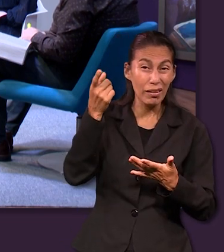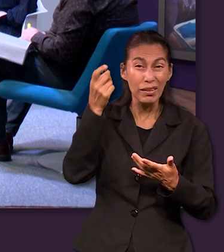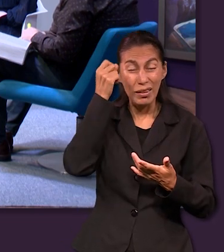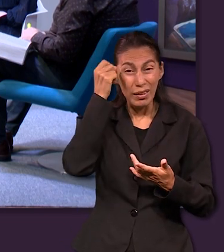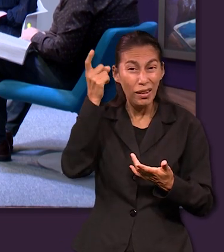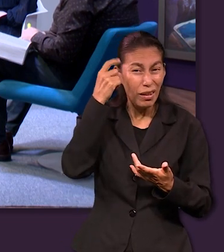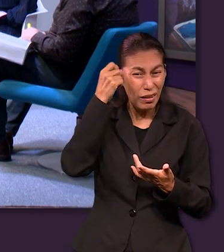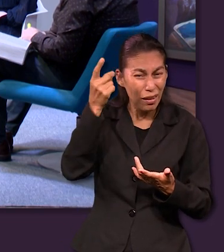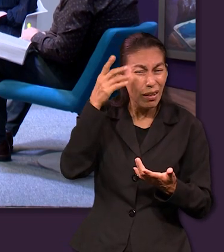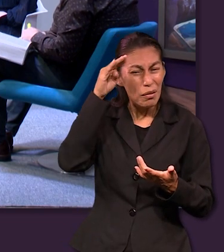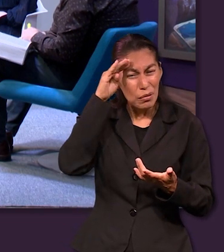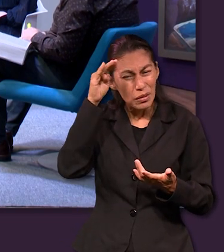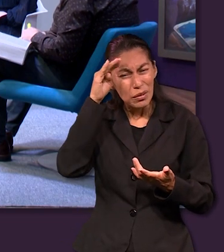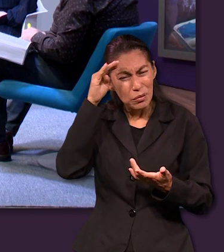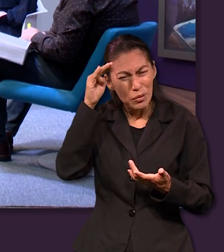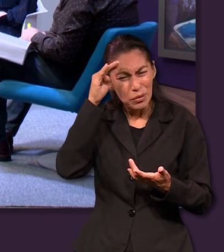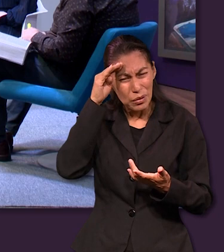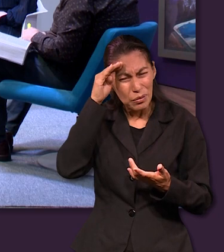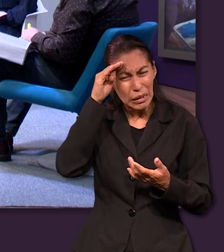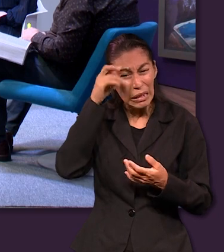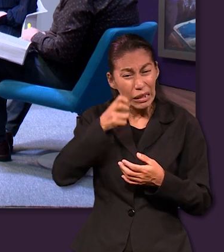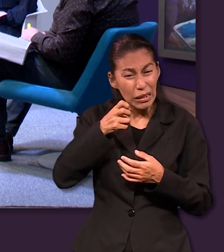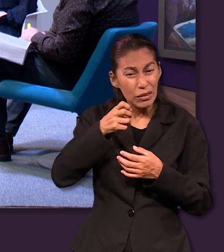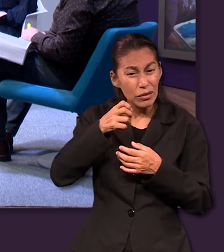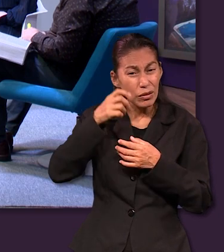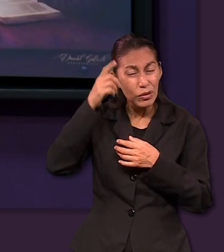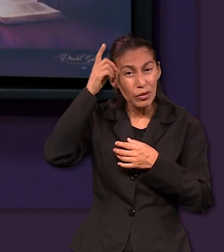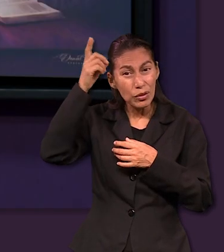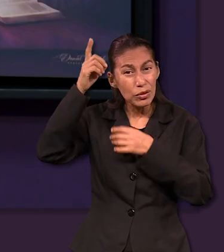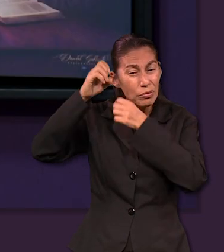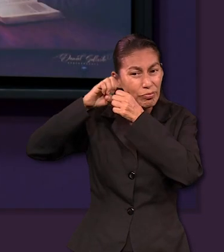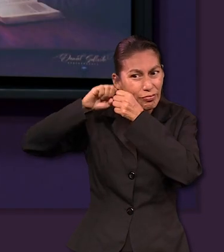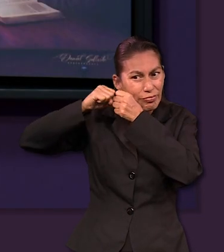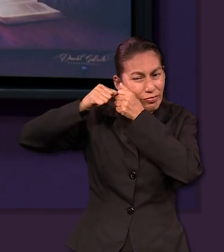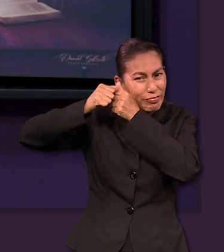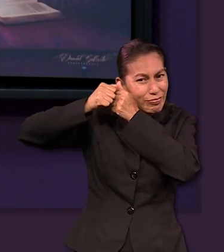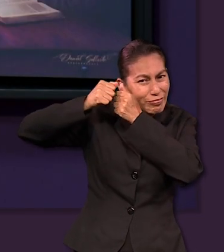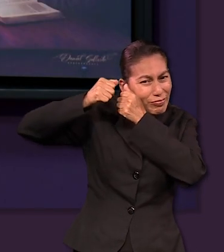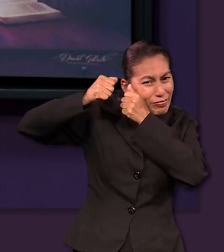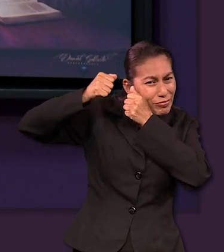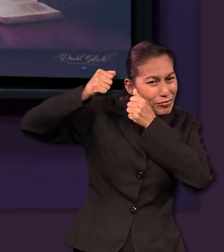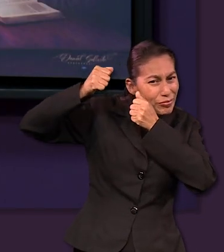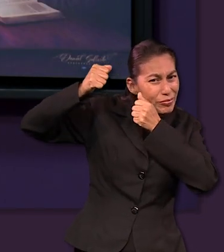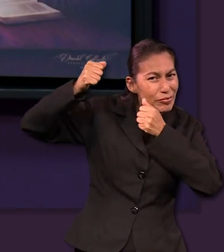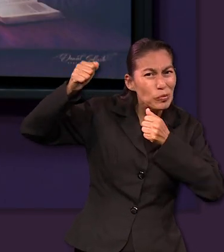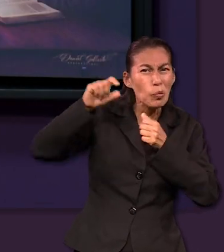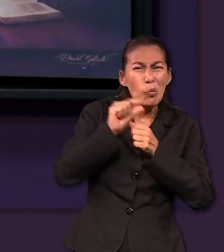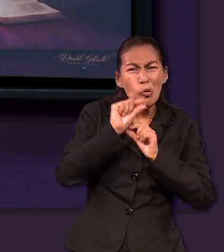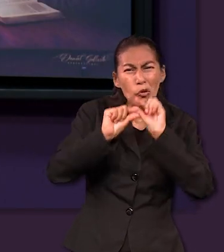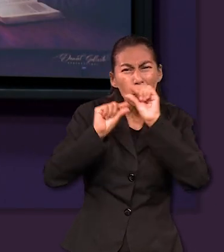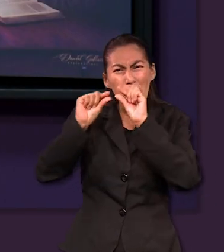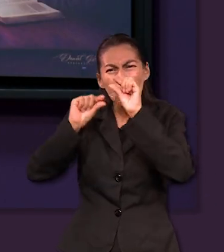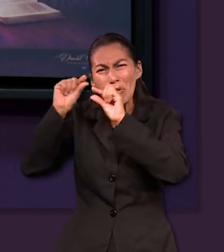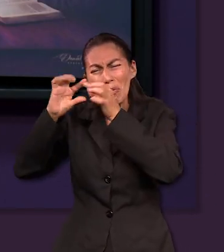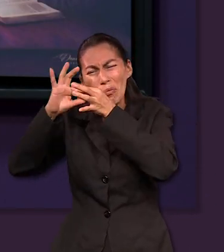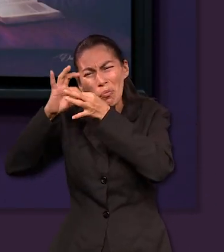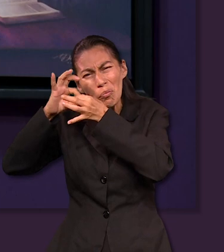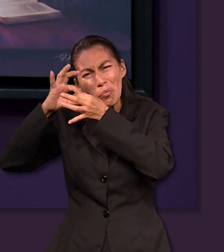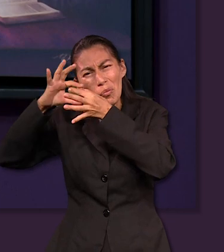ideologías en la que nosotros pues pensamos cosas que a lo mejor nos van alejando de Dios y ya no son cosas que a lo mejor